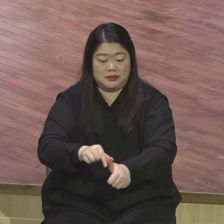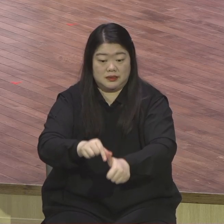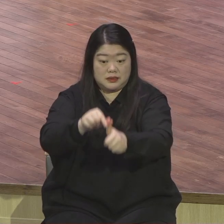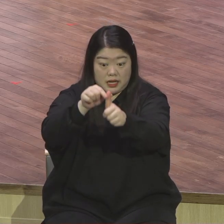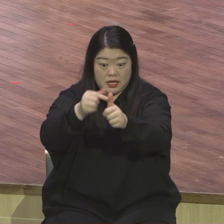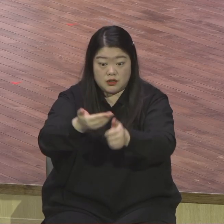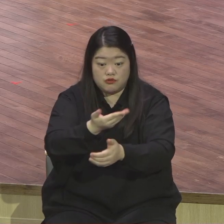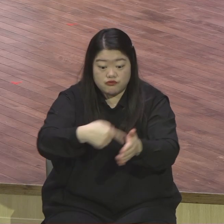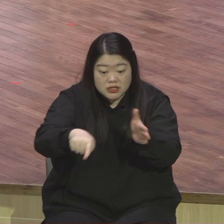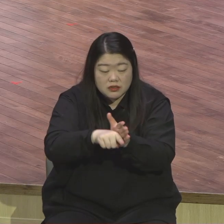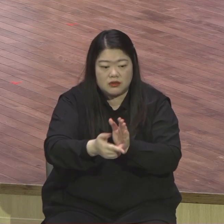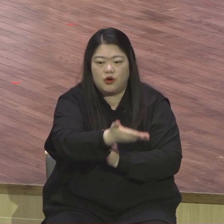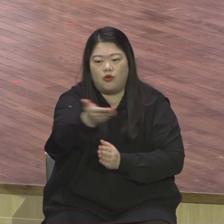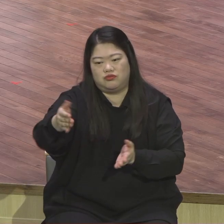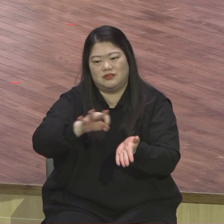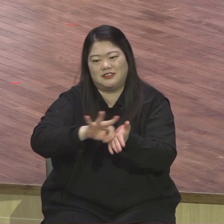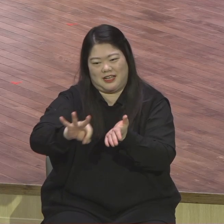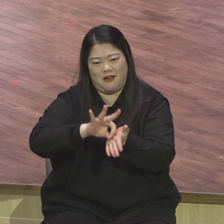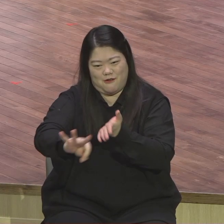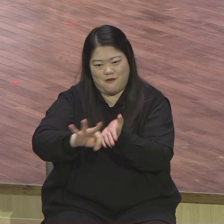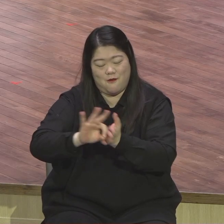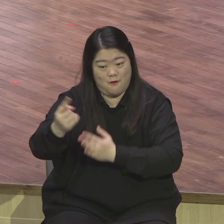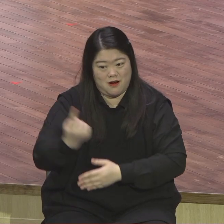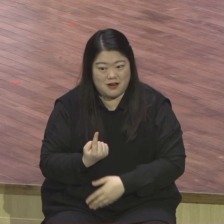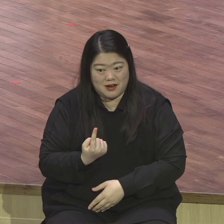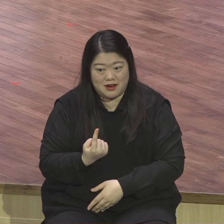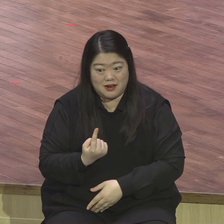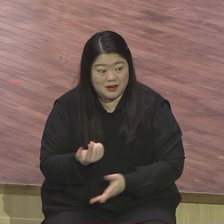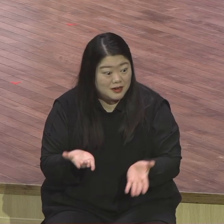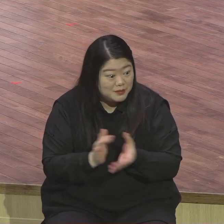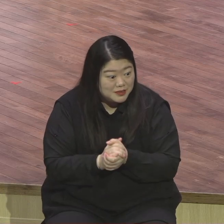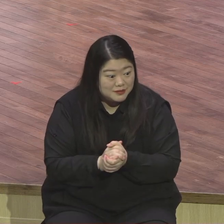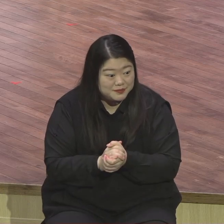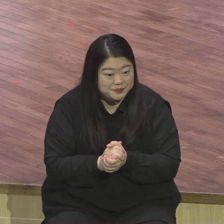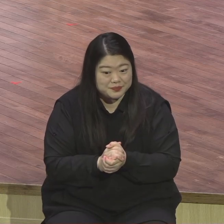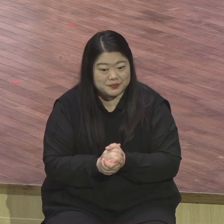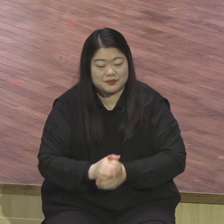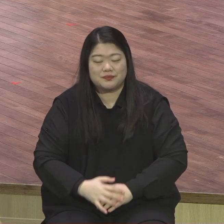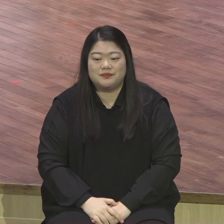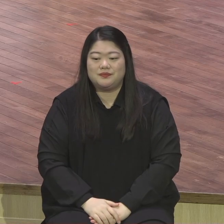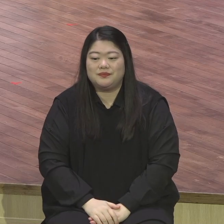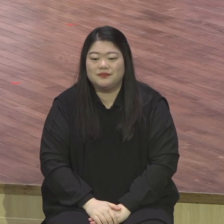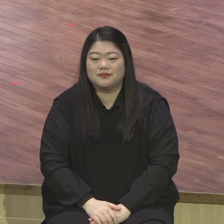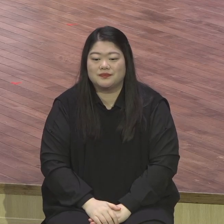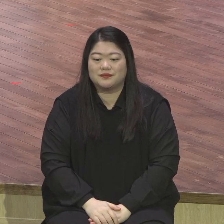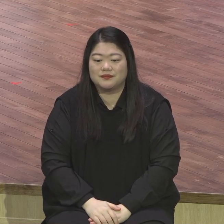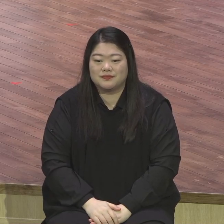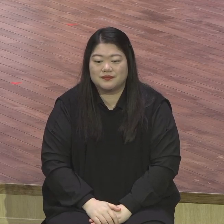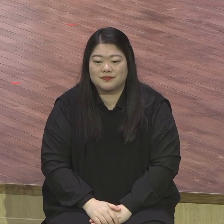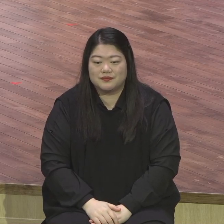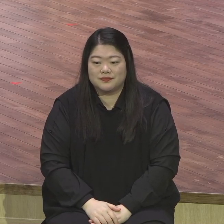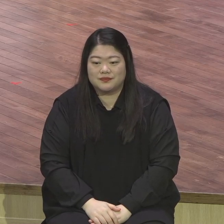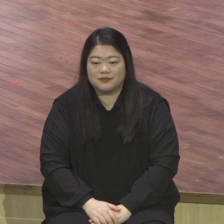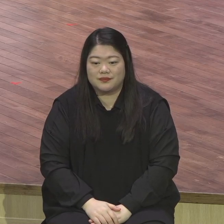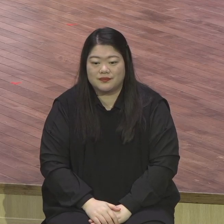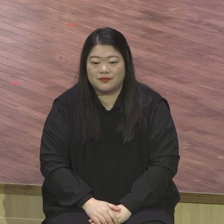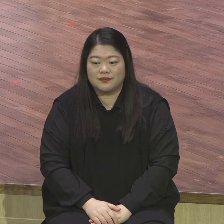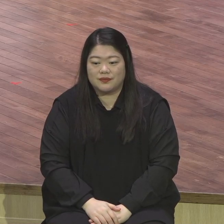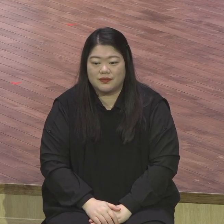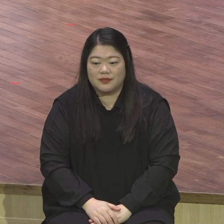라는 증거란 말이에요 증거 그리고 지금 여러분이 이런 영적 흐름 속에 같이